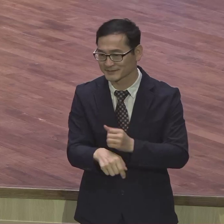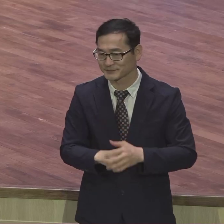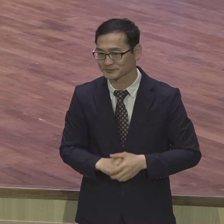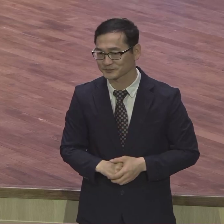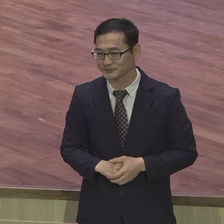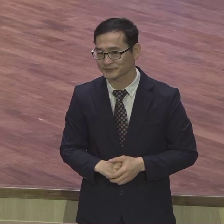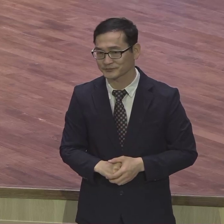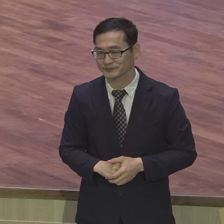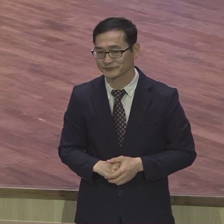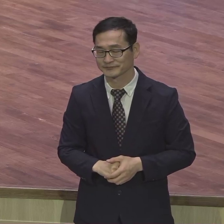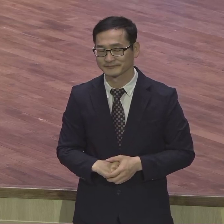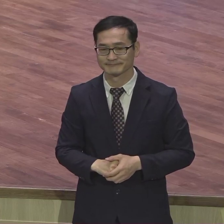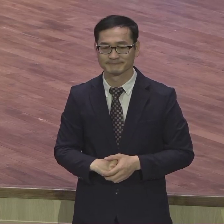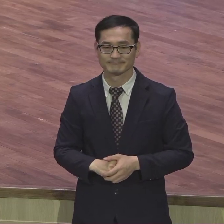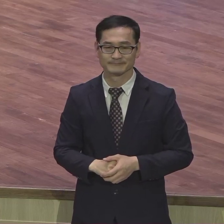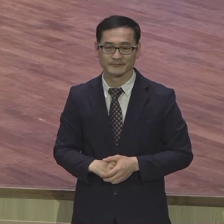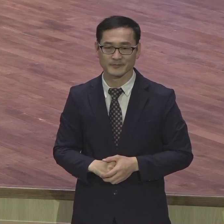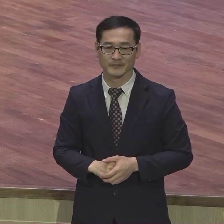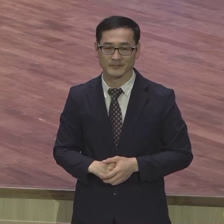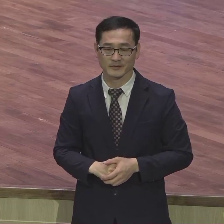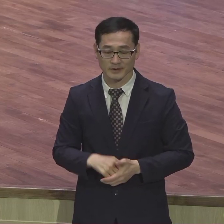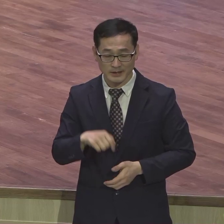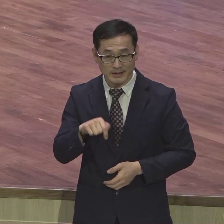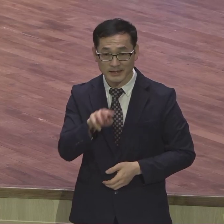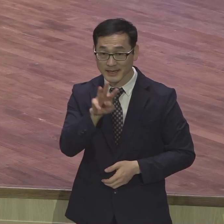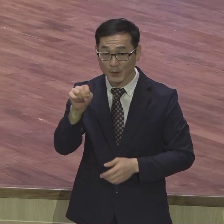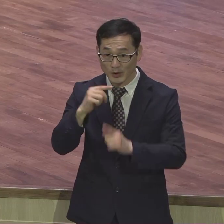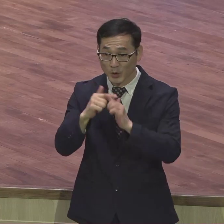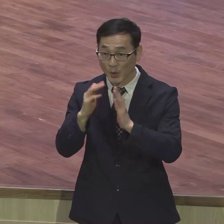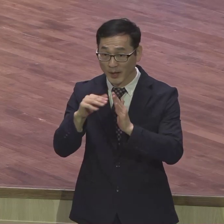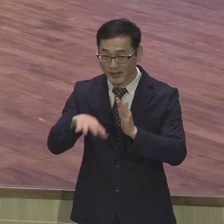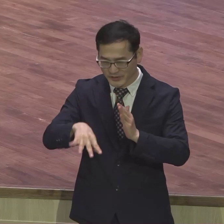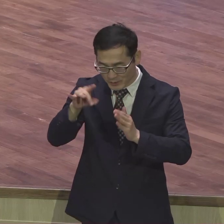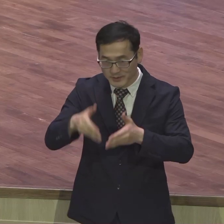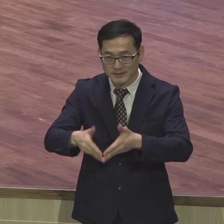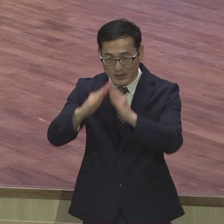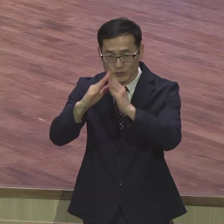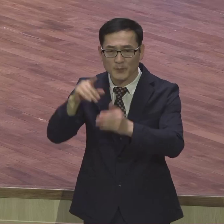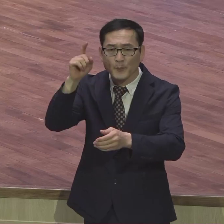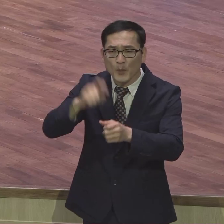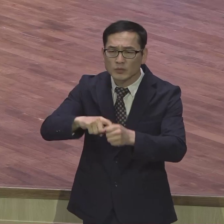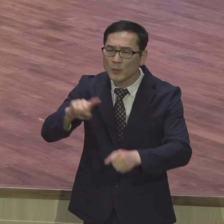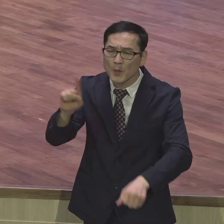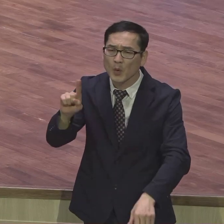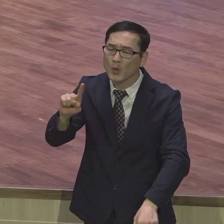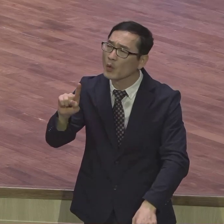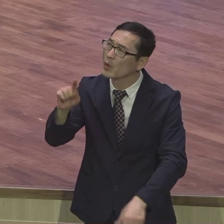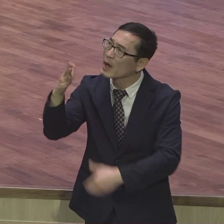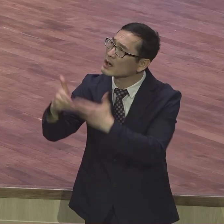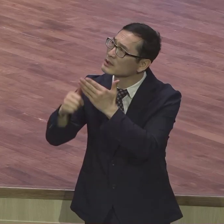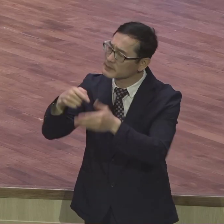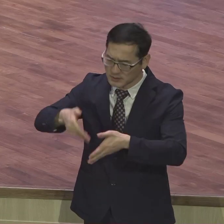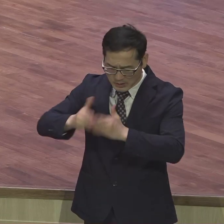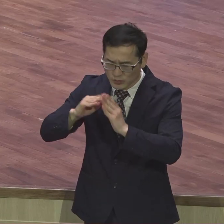하나님께서 예원교회를 세우셨는가. 교회를 세우신 이유를